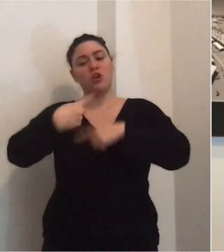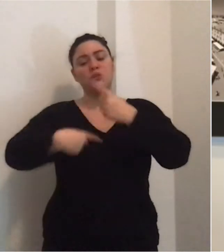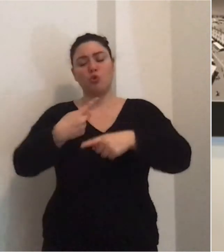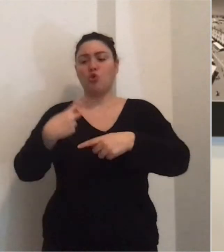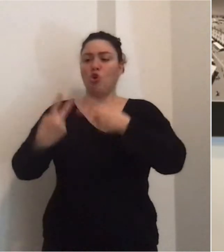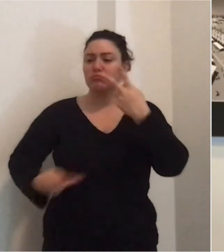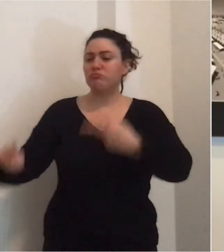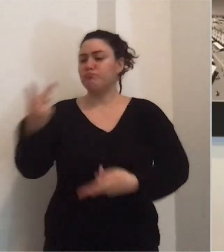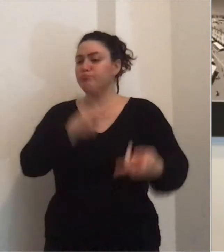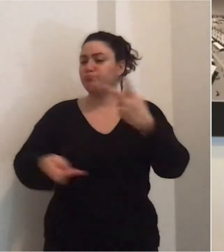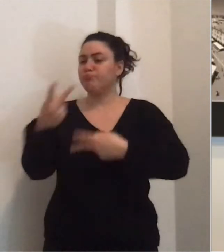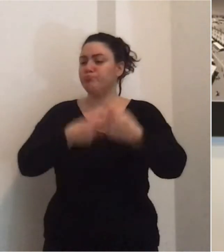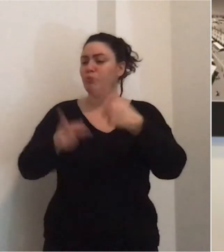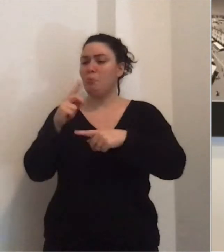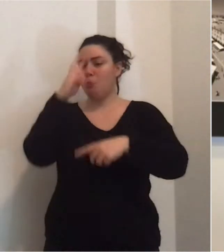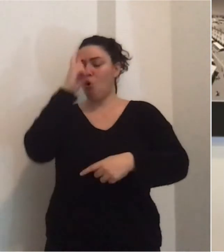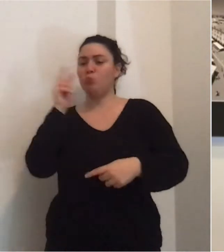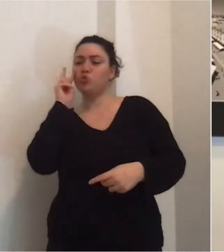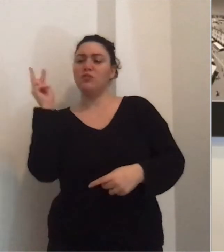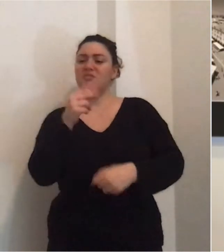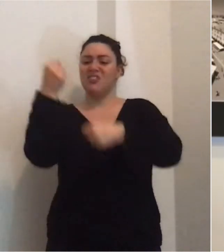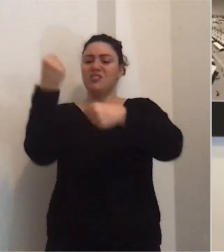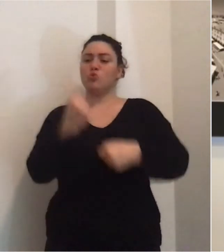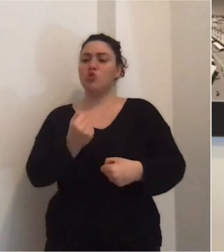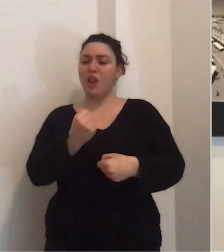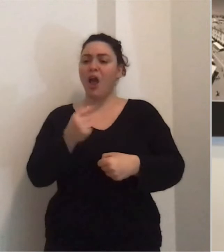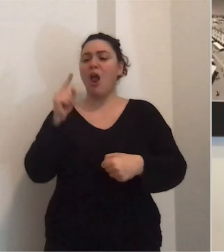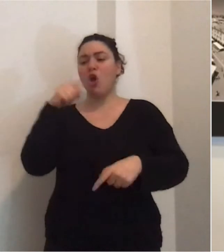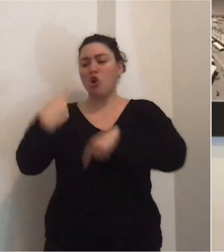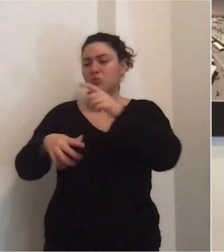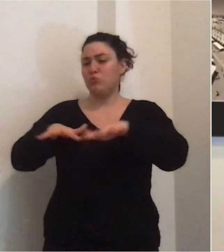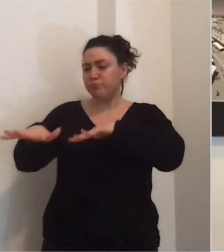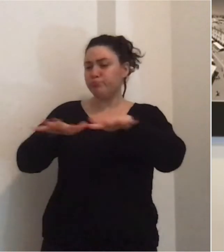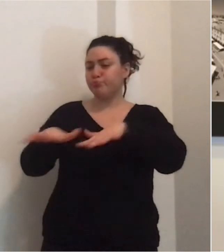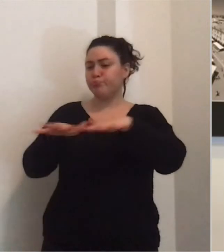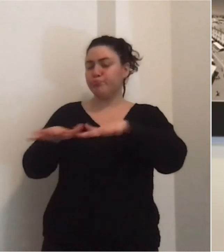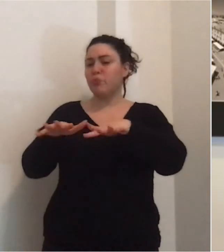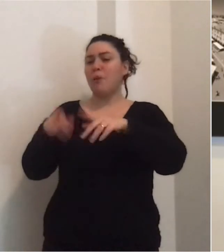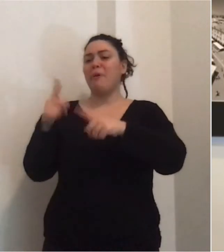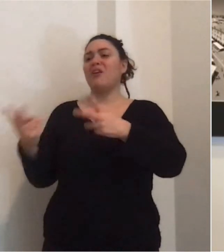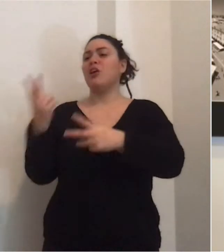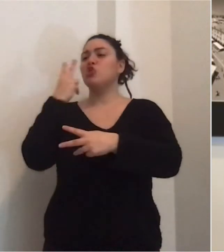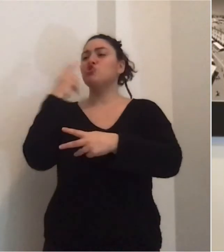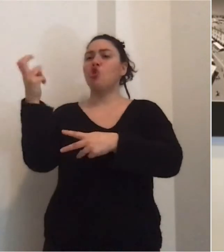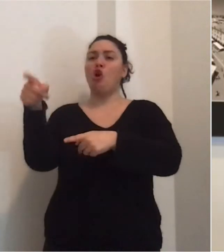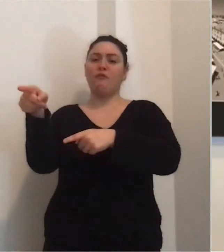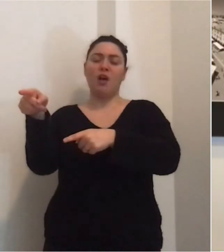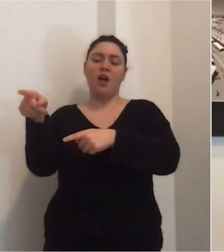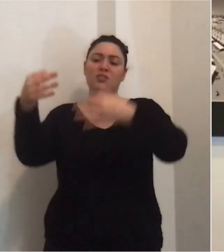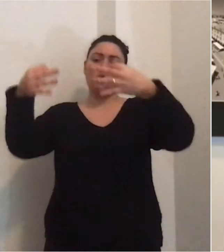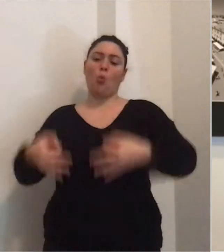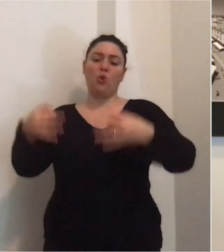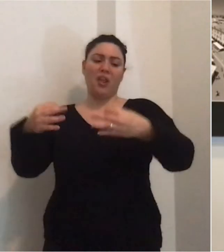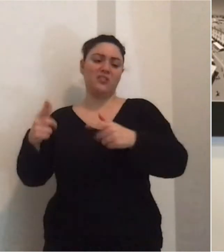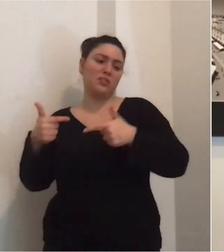continuiamo dal punto di vista istituzionale affinché vi siano forniti i dispositivi necessari di poter operare con maggiore sicurezza